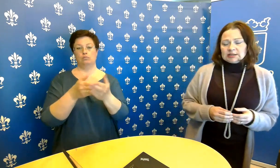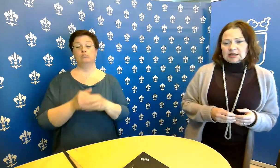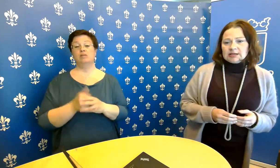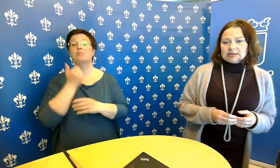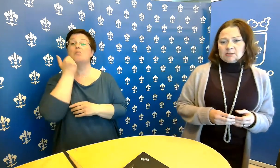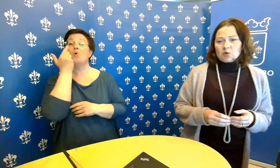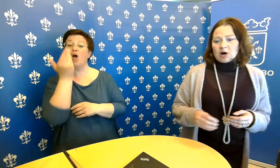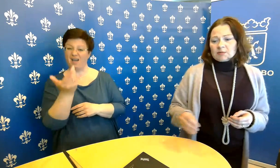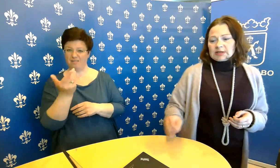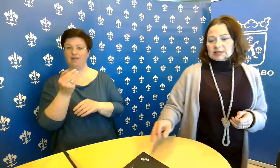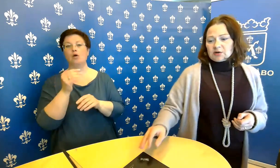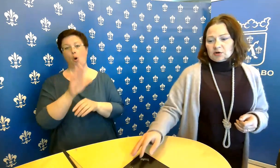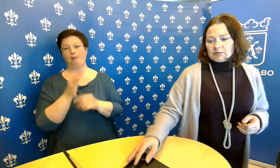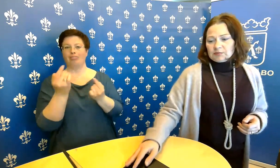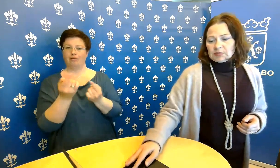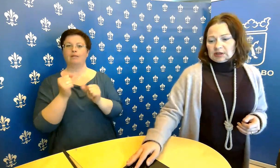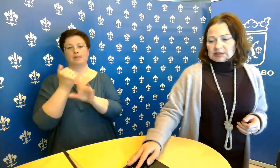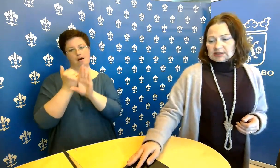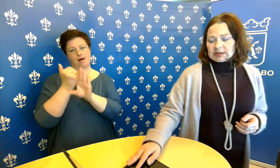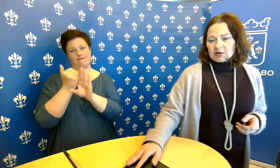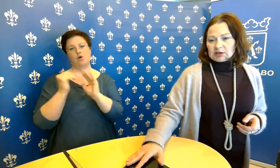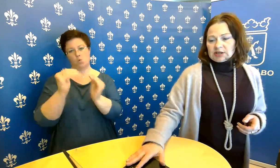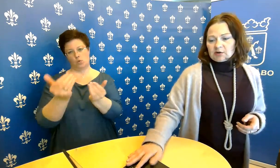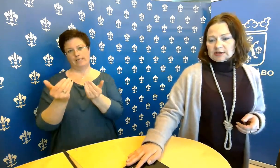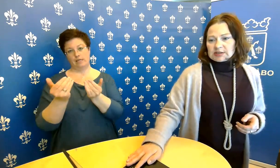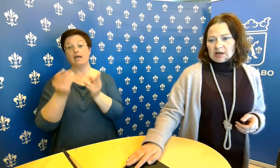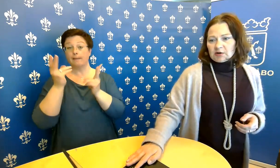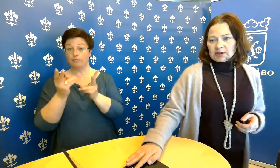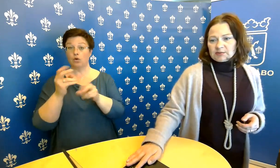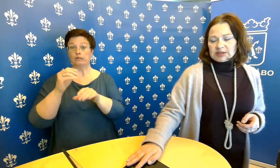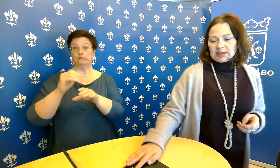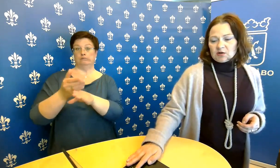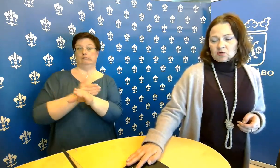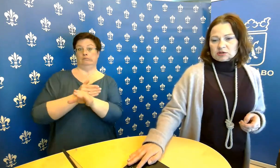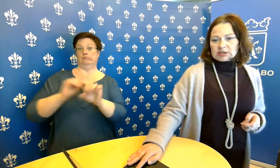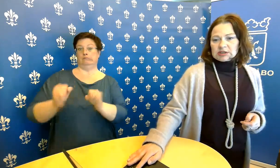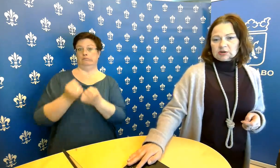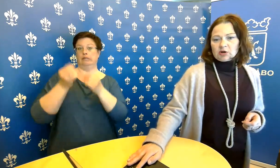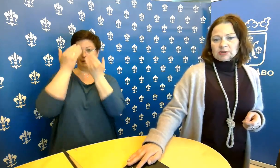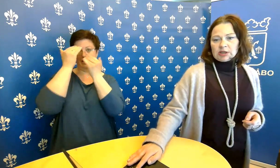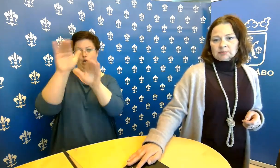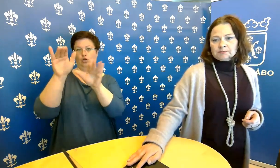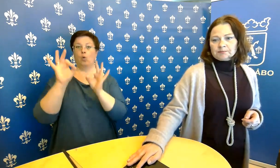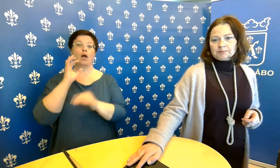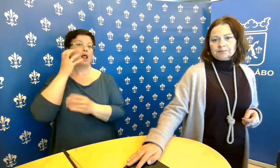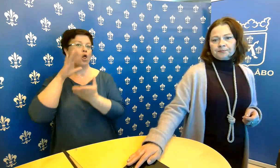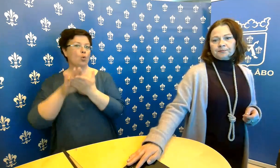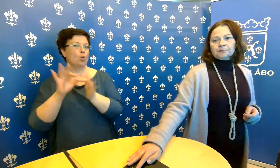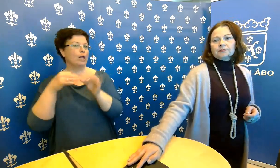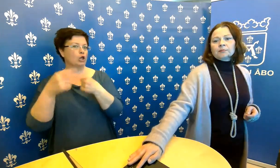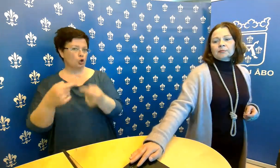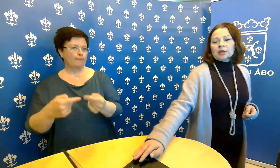tilannetta sitten sen mukaan, mikä se on. Ja siitä tiedotetaan hyvissä ajoin, että miten elokuussa sitten toimitaan.